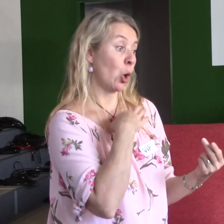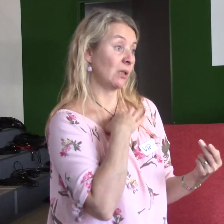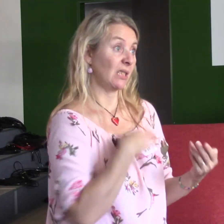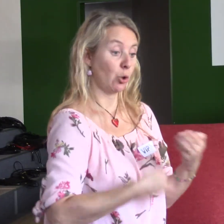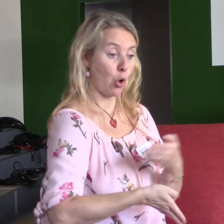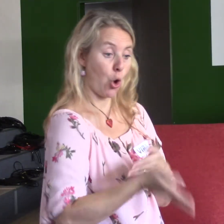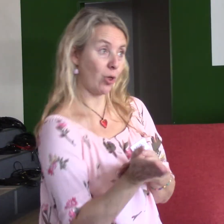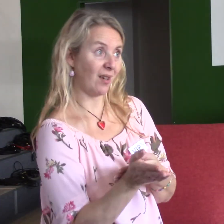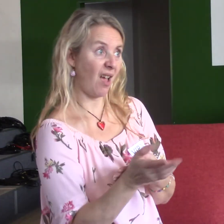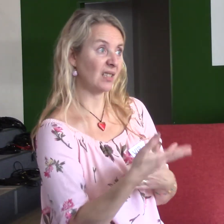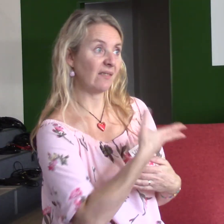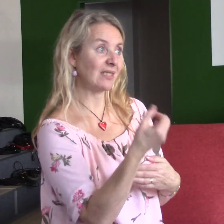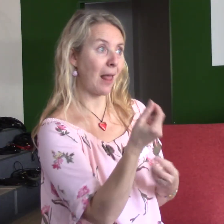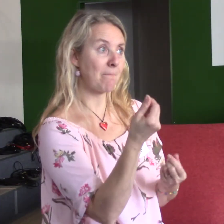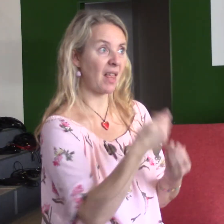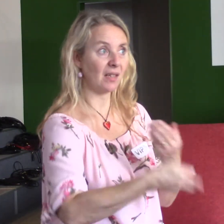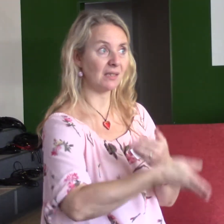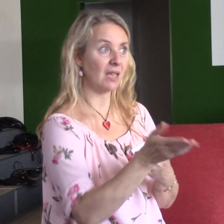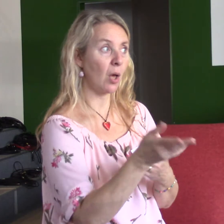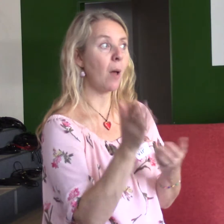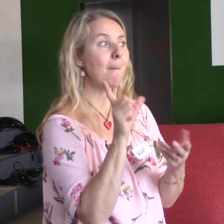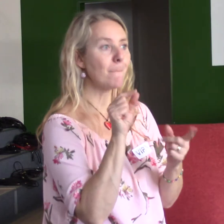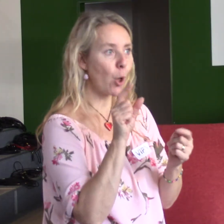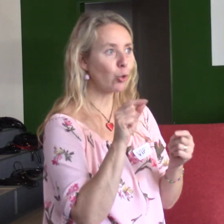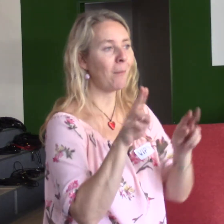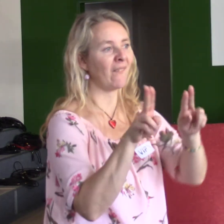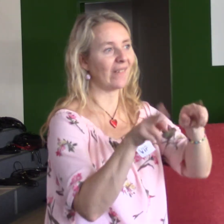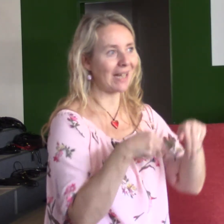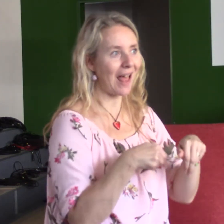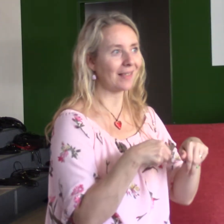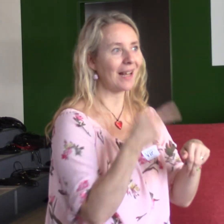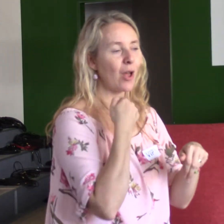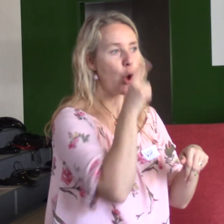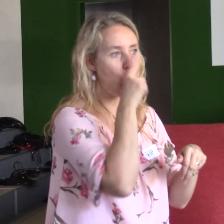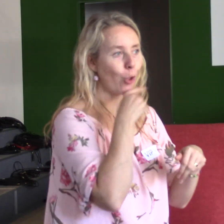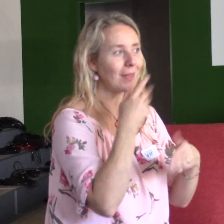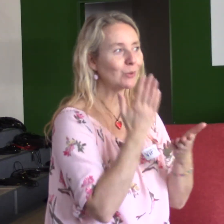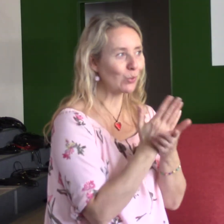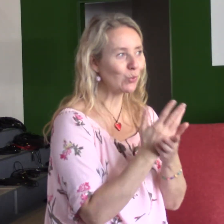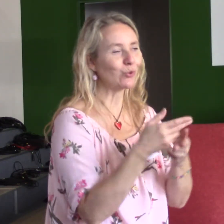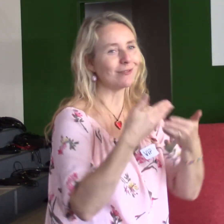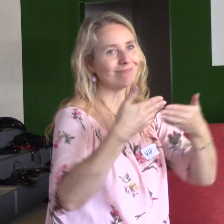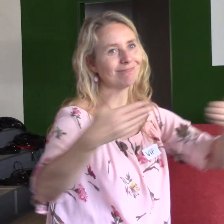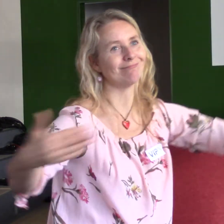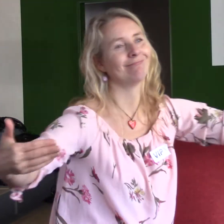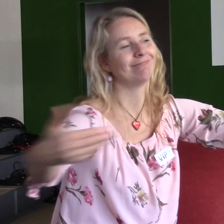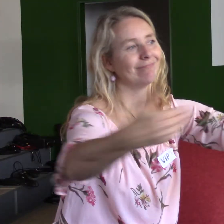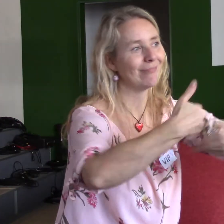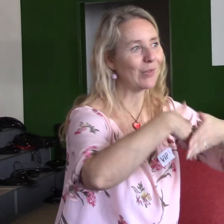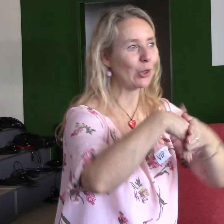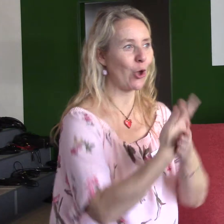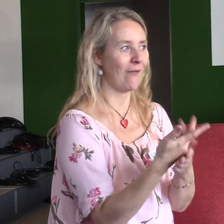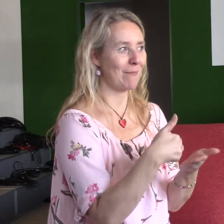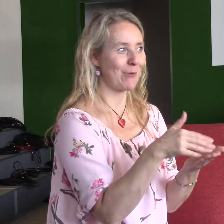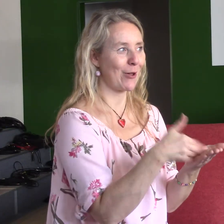A to je pro mě taková naděje toho, že když předávám štafetový kolik, ať už v církvi, v rodině, nebo ve službě, kdy nějakému novému člověku